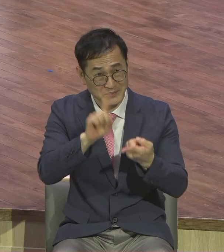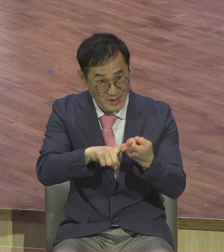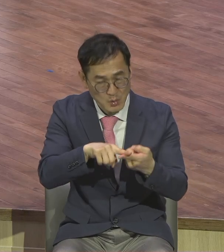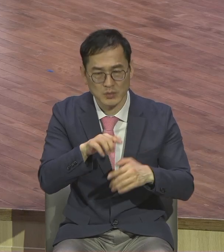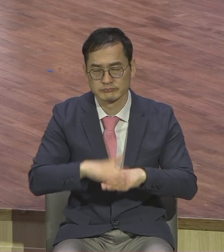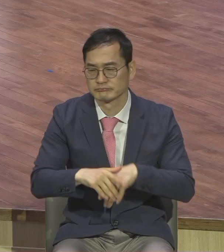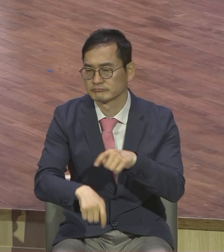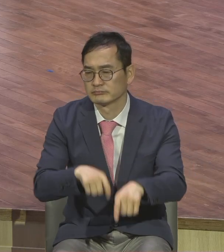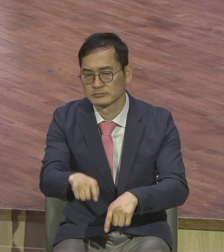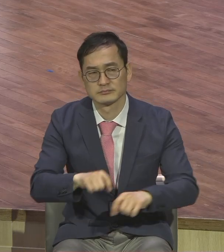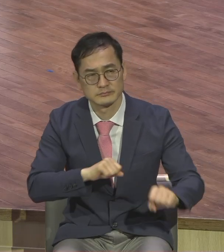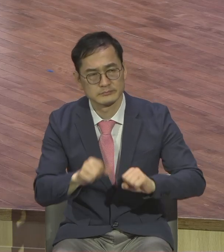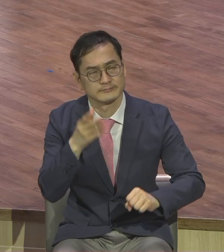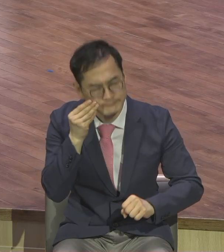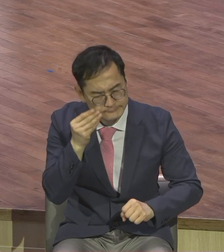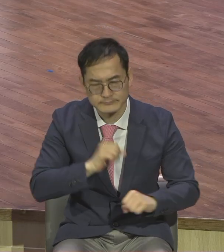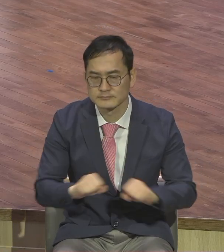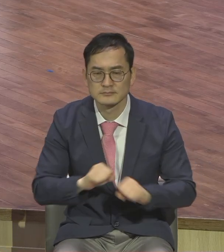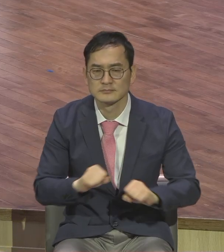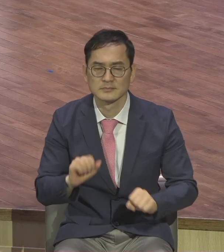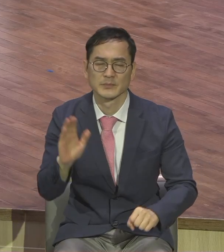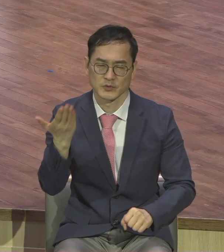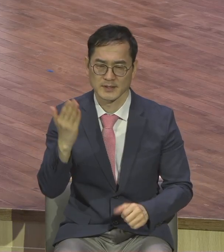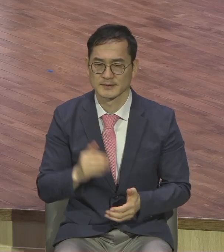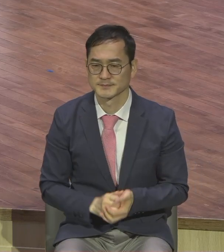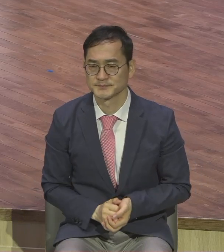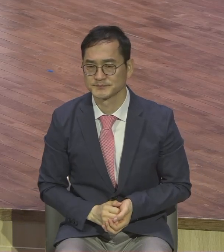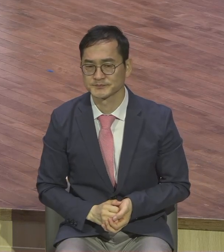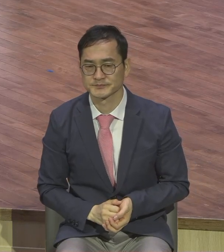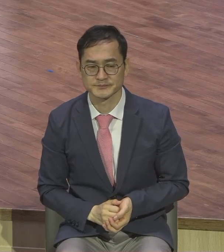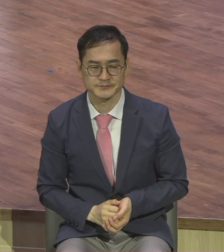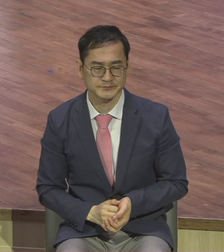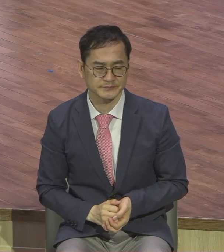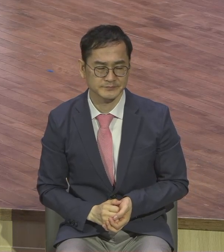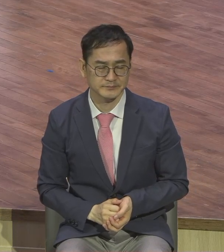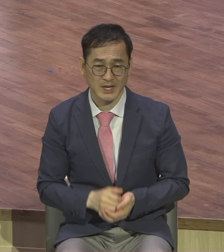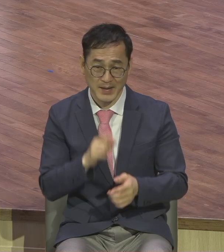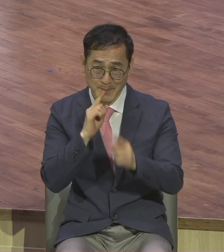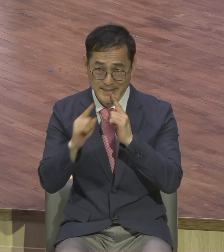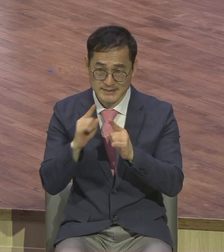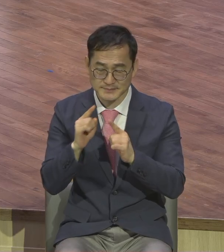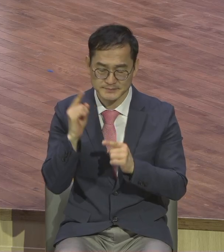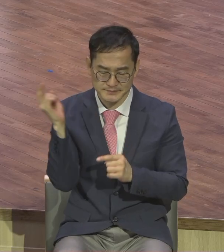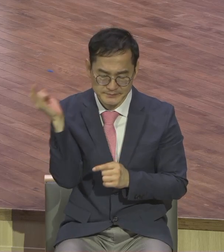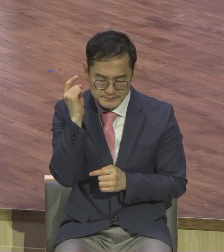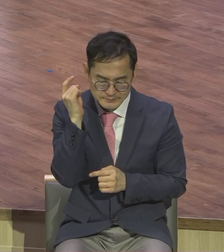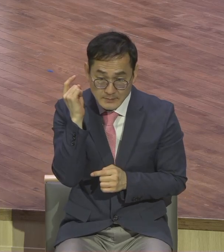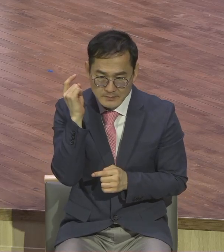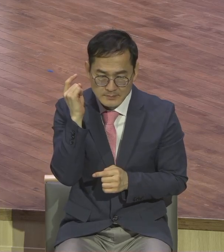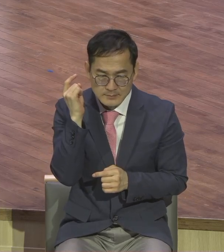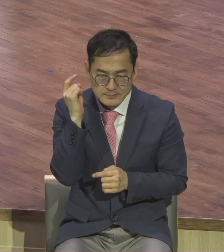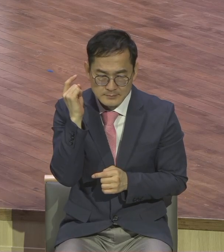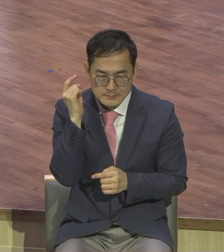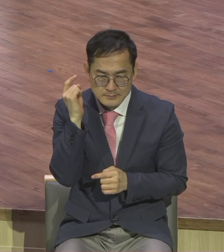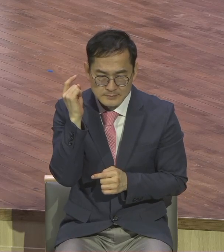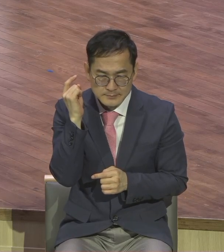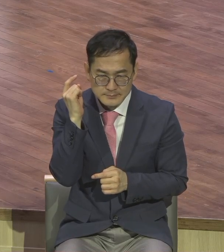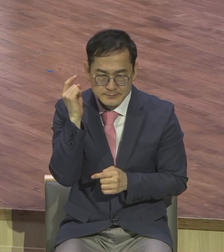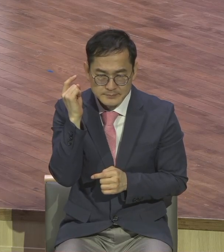저는요. 말씀을 이렇게 들었을 때 성령이 깨닫게 딱 하면요. 바로 말을 해버립니다. 그리고 말해놓고